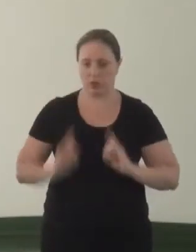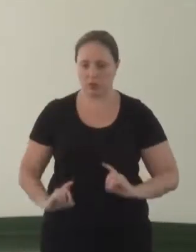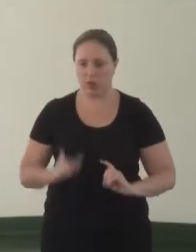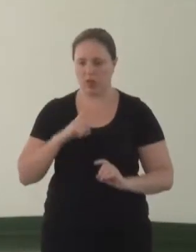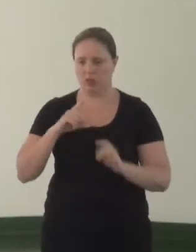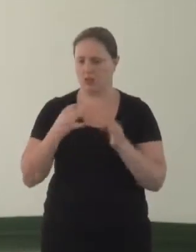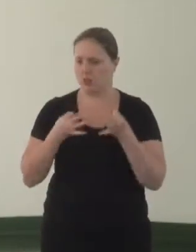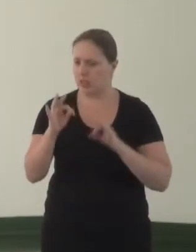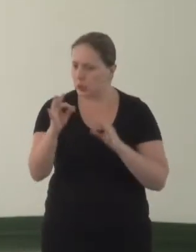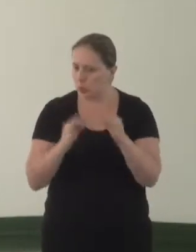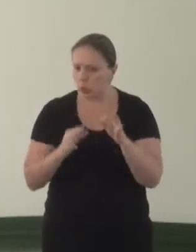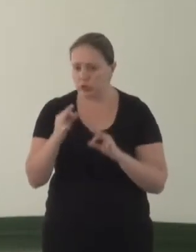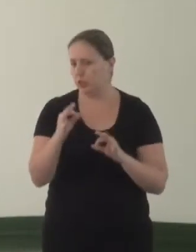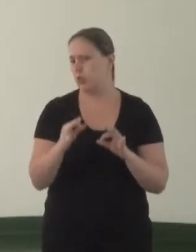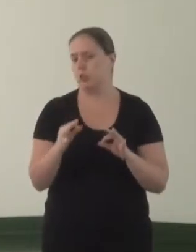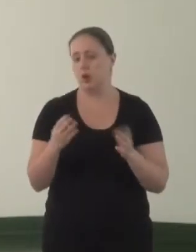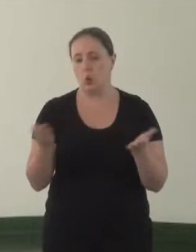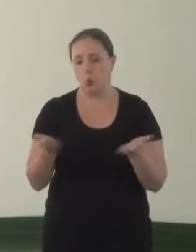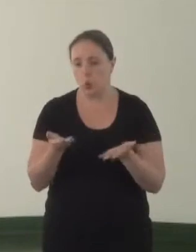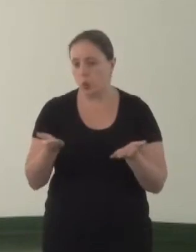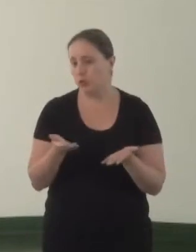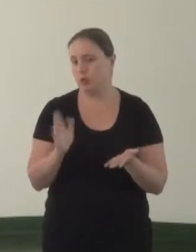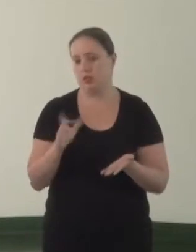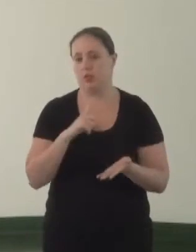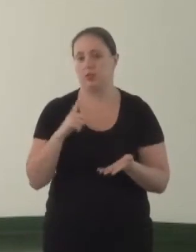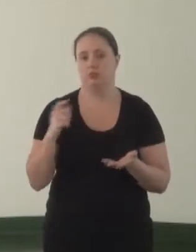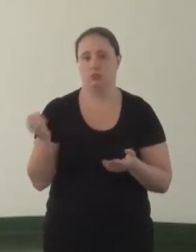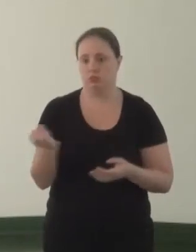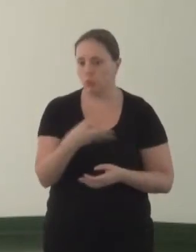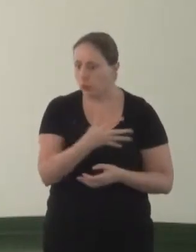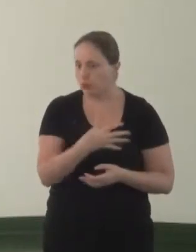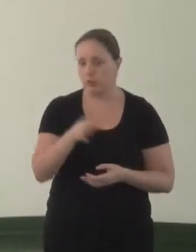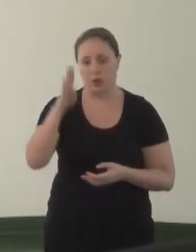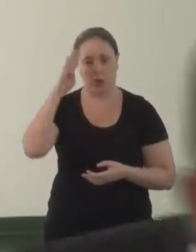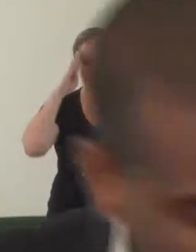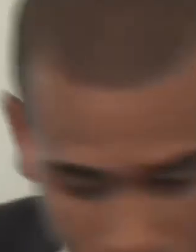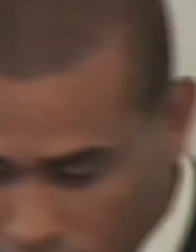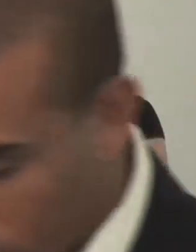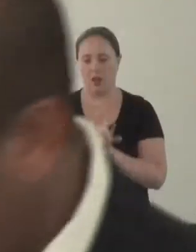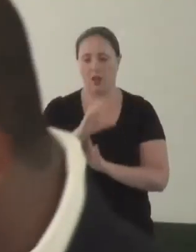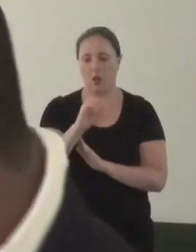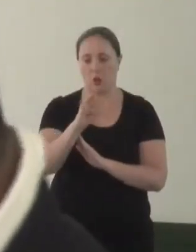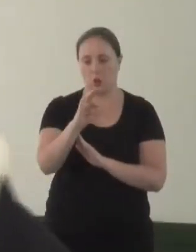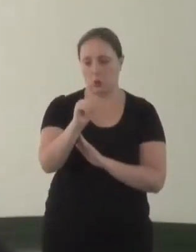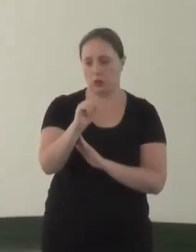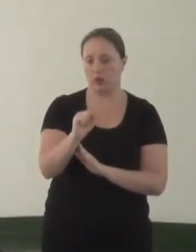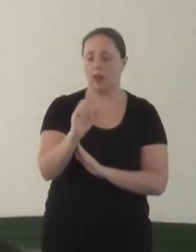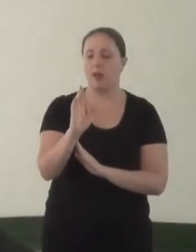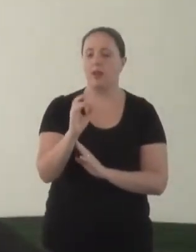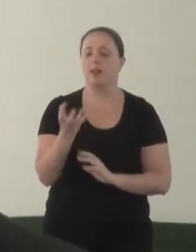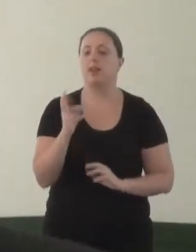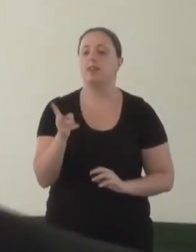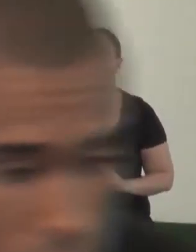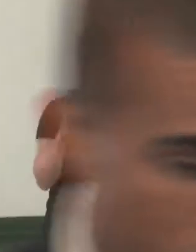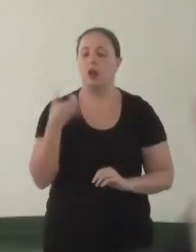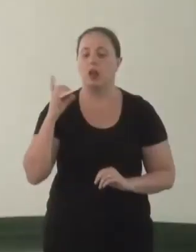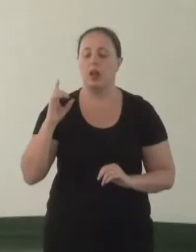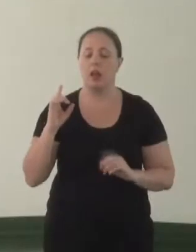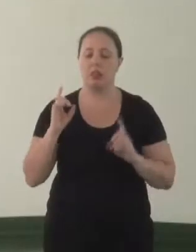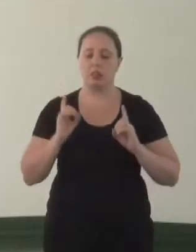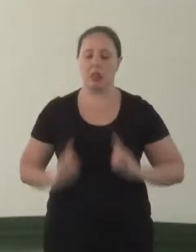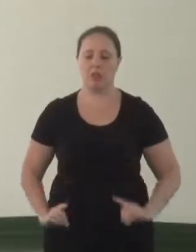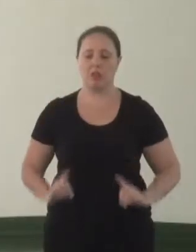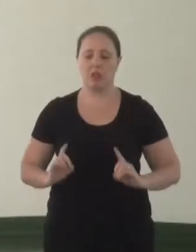assistidas, que hoje em dia, principalmente na lei de cotas, eles querem sempre o deficiente